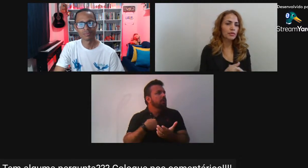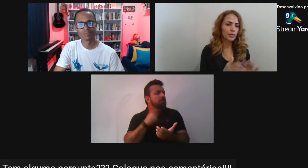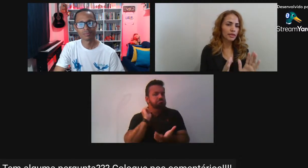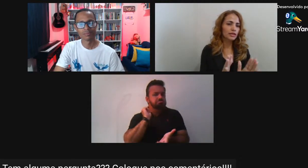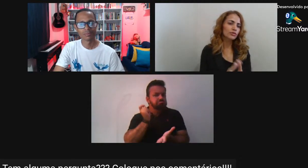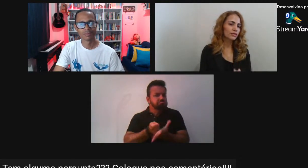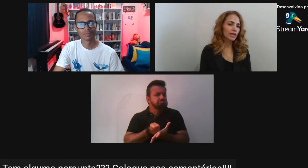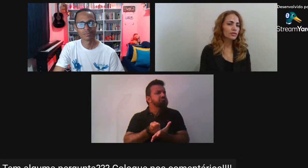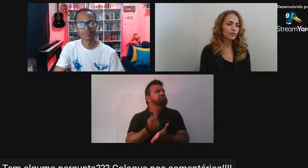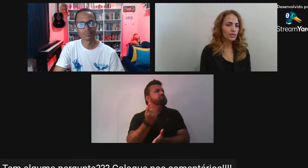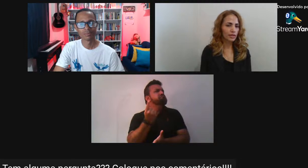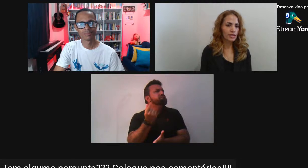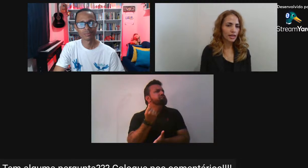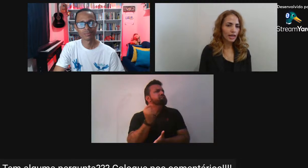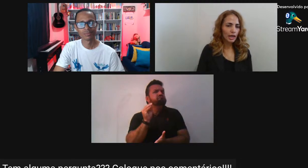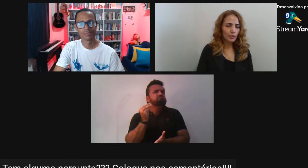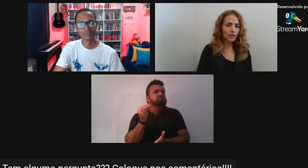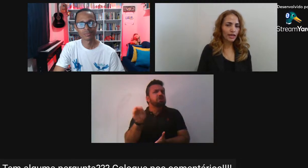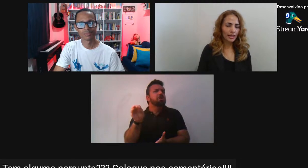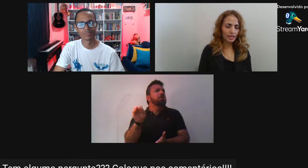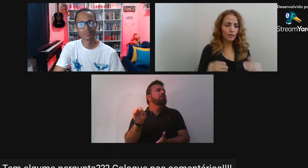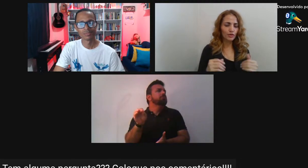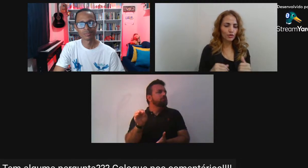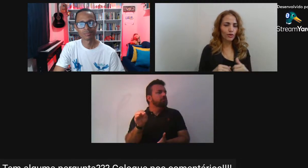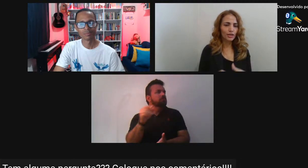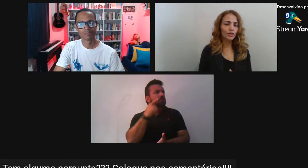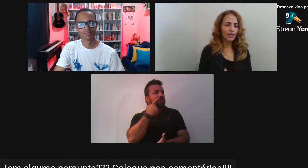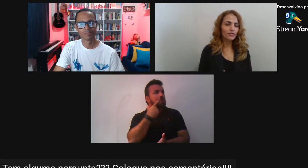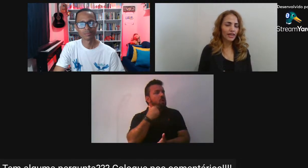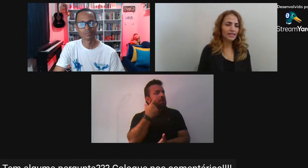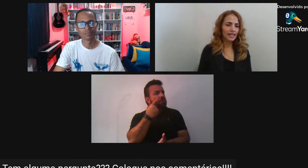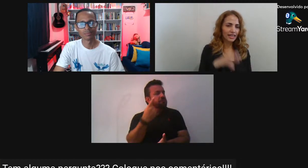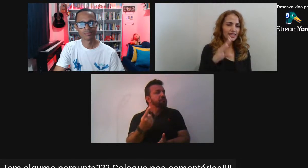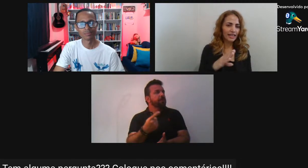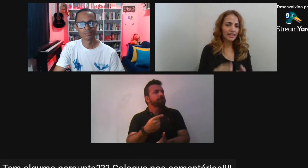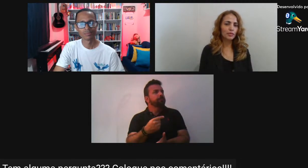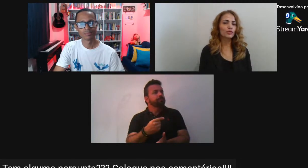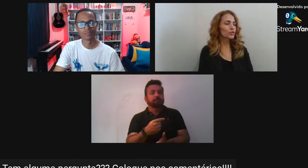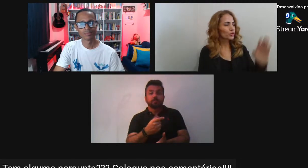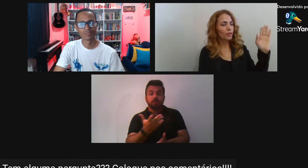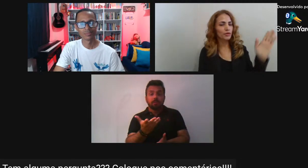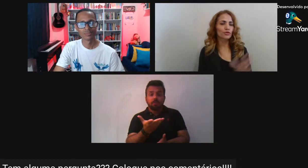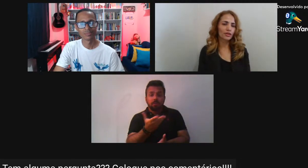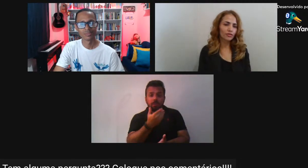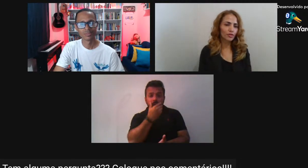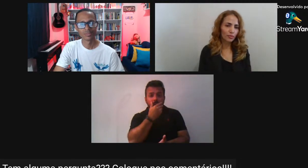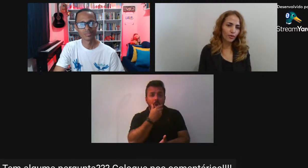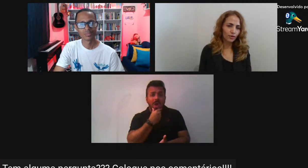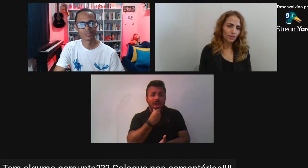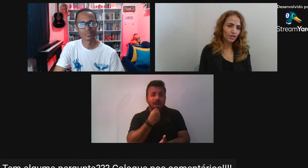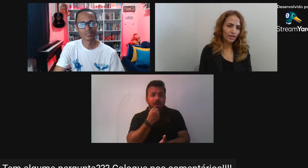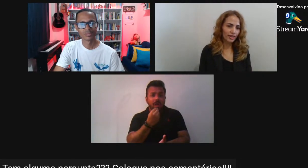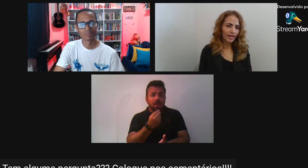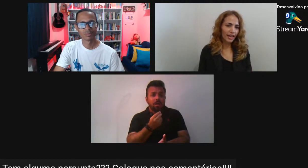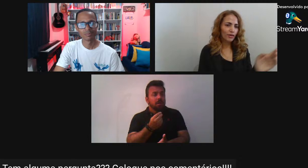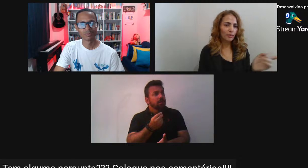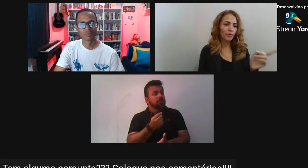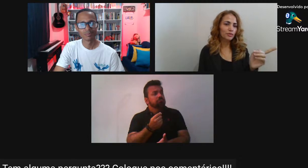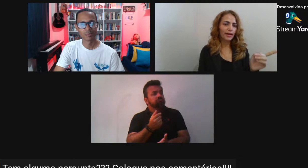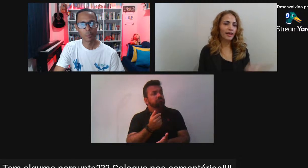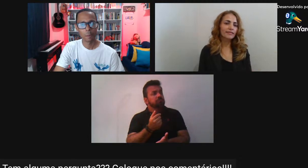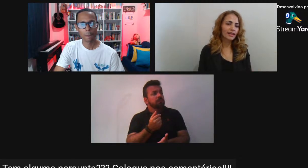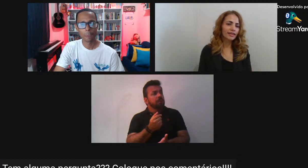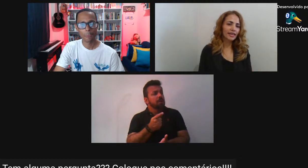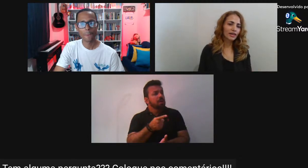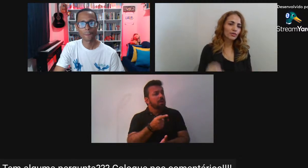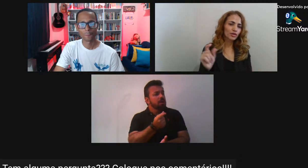pretendemos Manter a exclusividade Com vocês Porque essas pessoas A única diferença Que elas têm De uma pessoa Que vive no morro Hoje em dia É o que ela